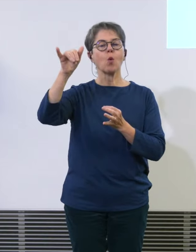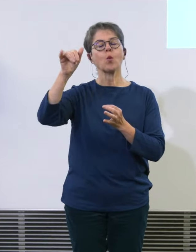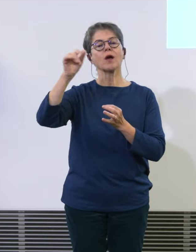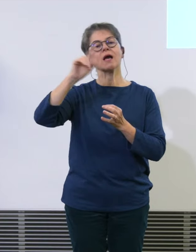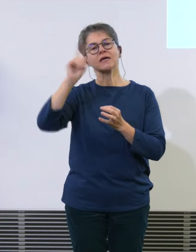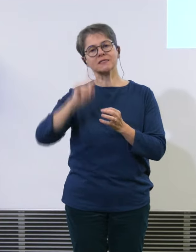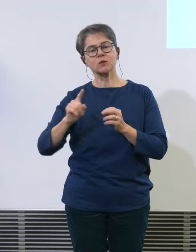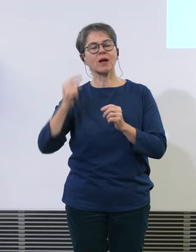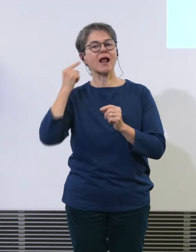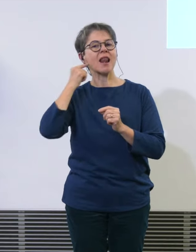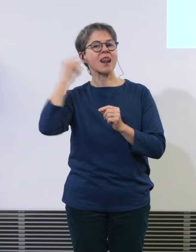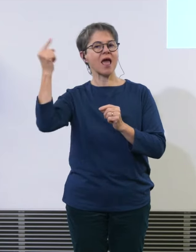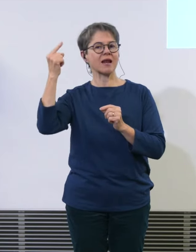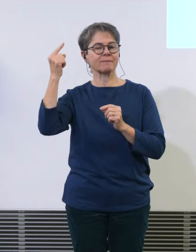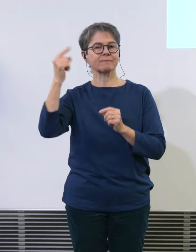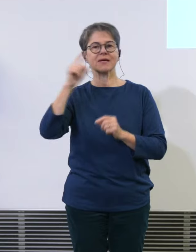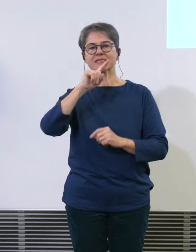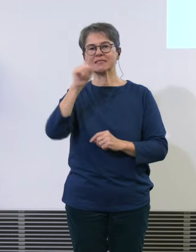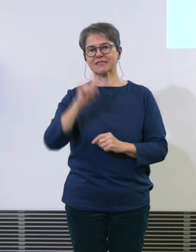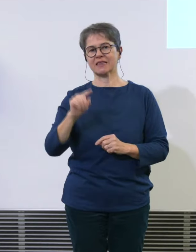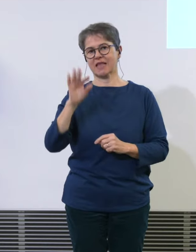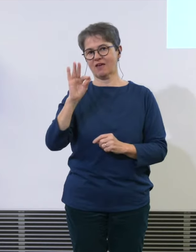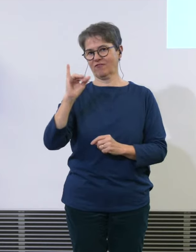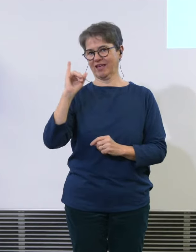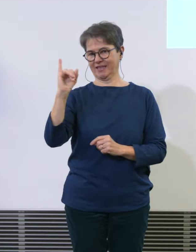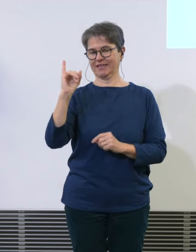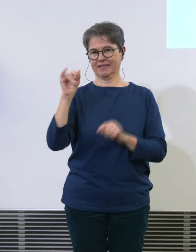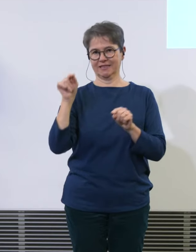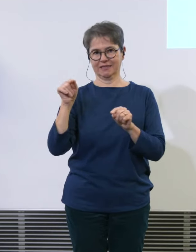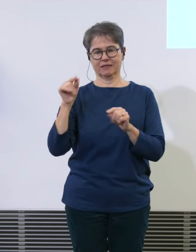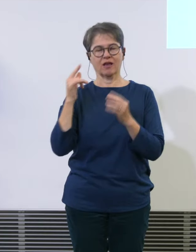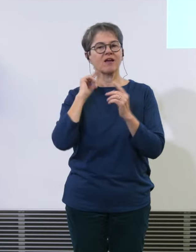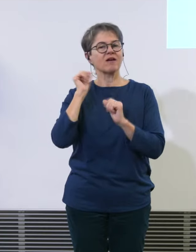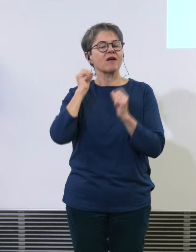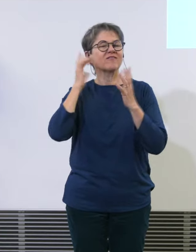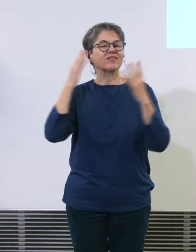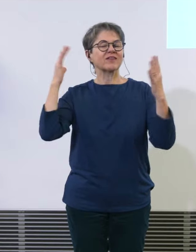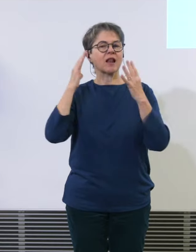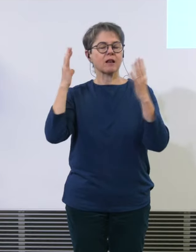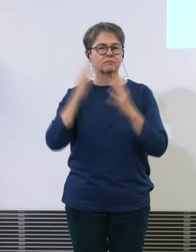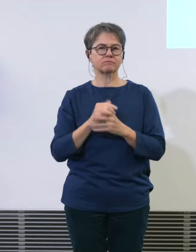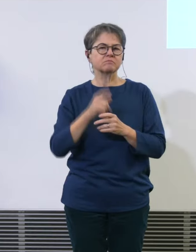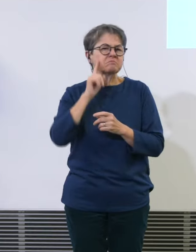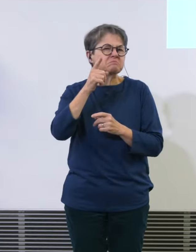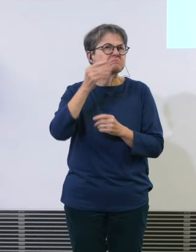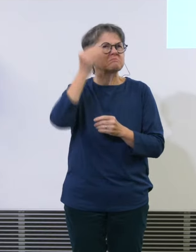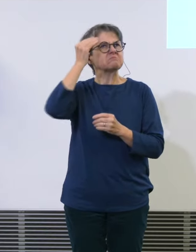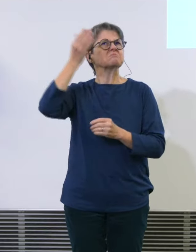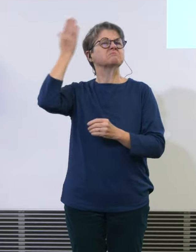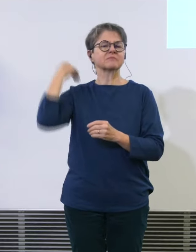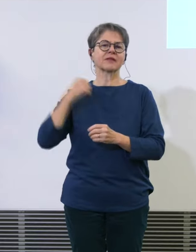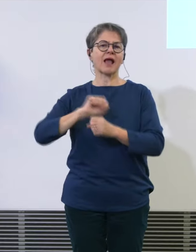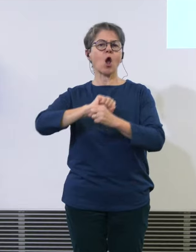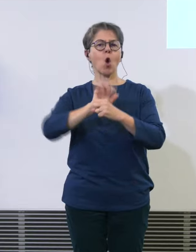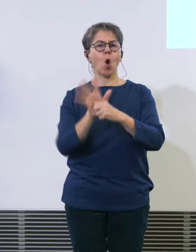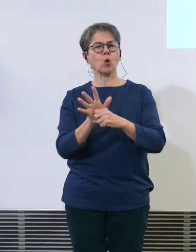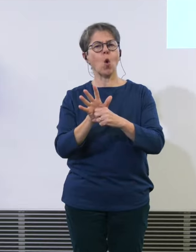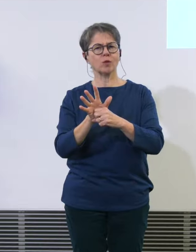Während der Corona-Pandemie, man hat das Gefühl, es sei schon ein bisschen länger seither und wir sind alle froh, es ist vorbei, aber trotzdem muss ich